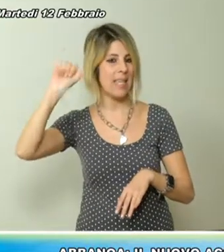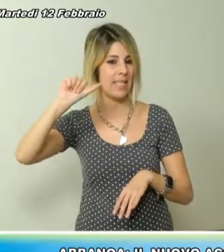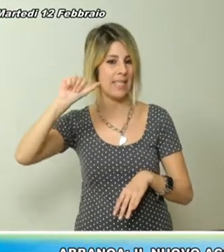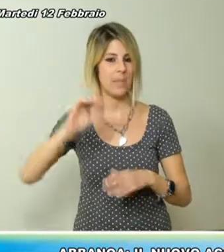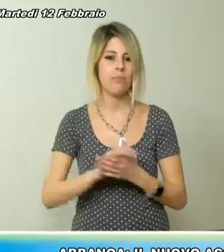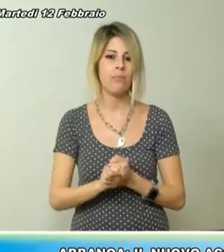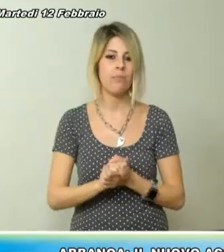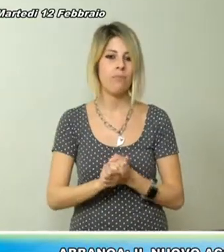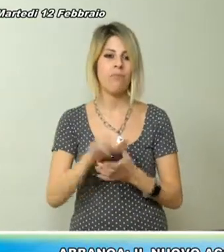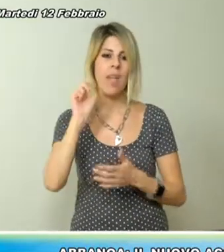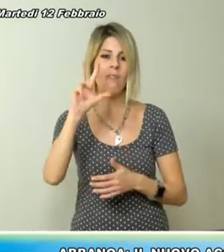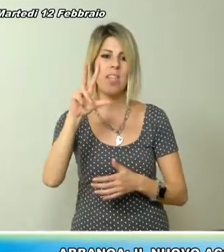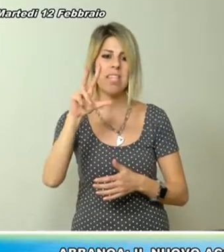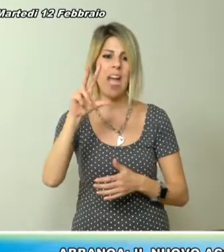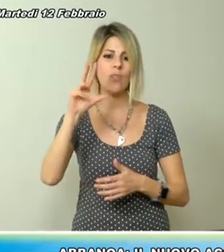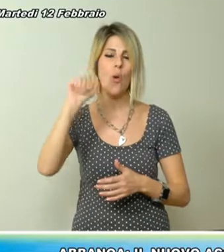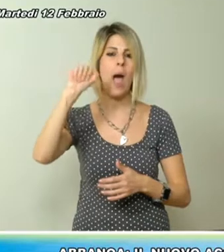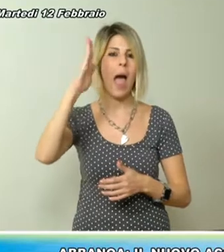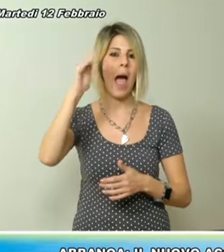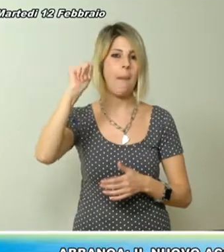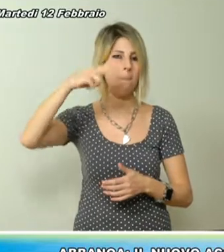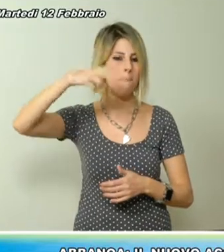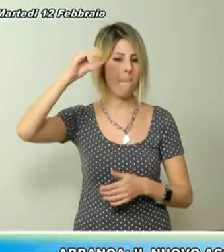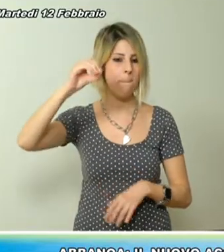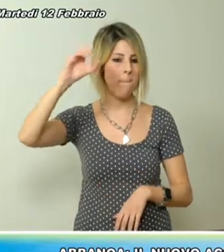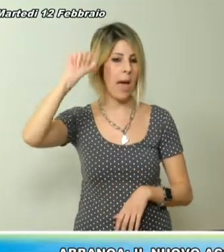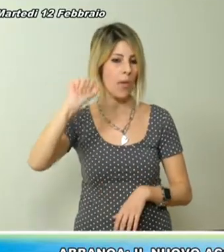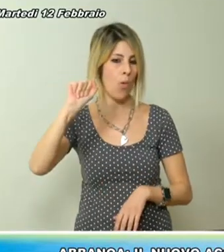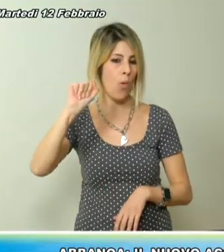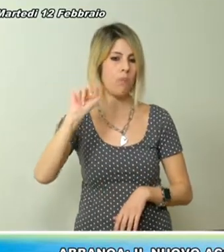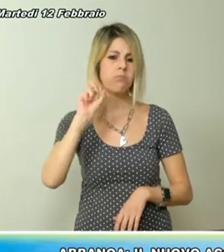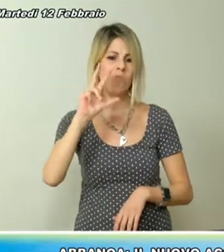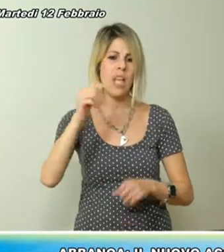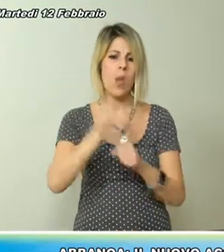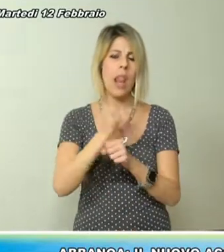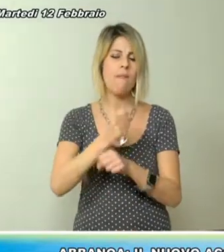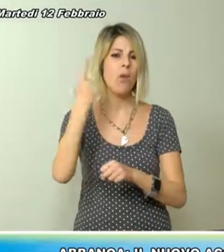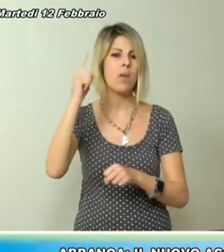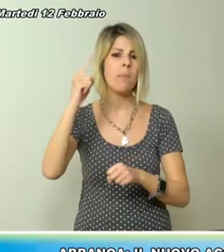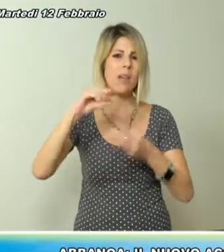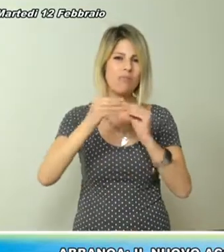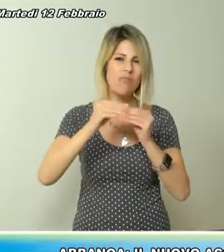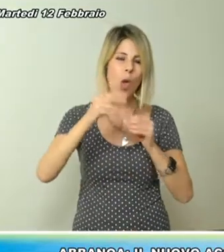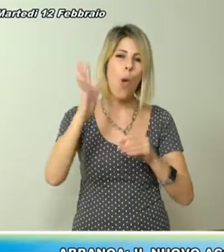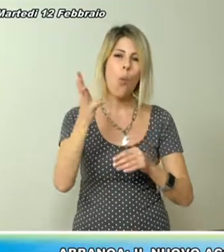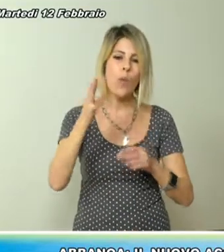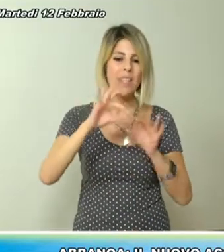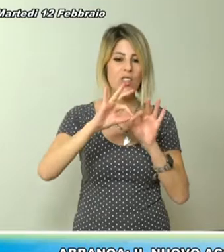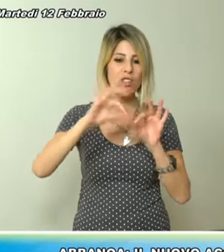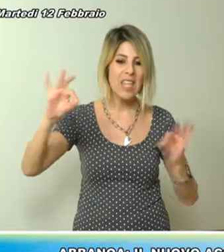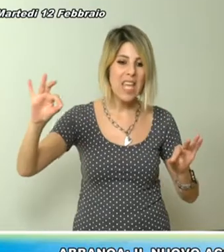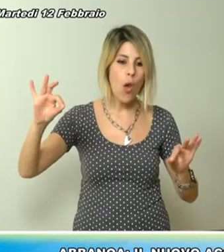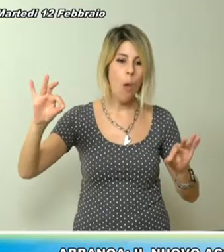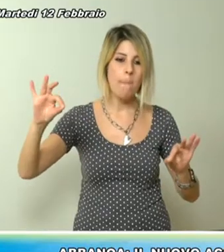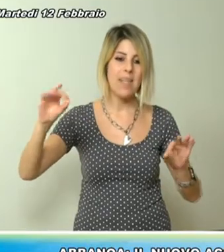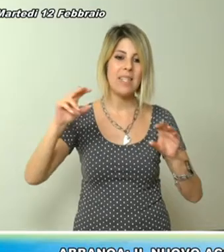Lo ha comunicato il gestore idrico a Banoa, dichiarando che i lavori per realizzare 15 chilometri del